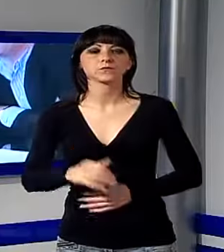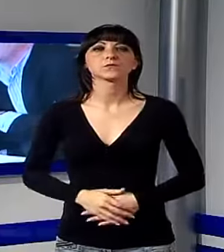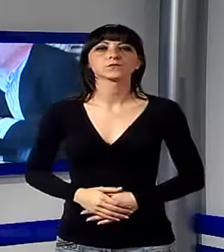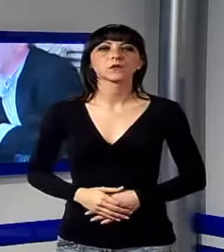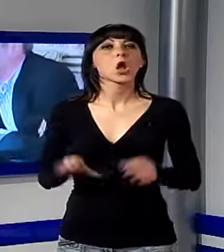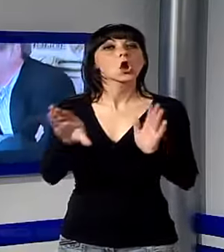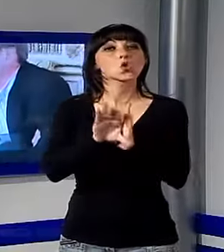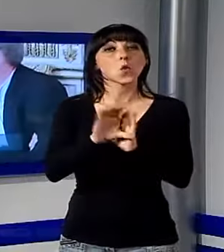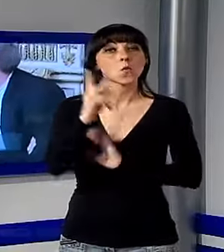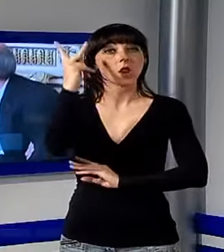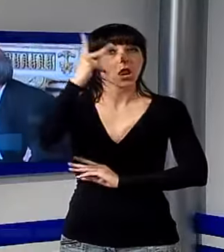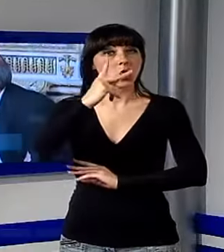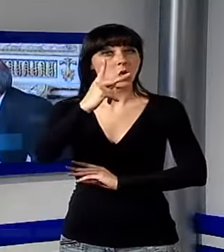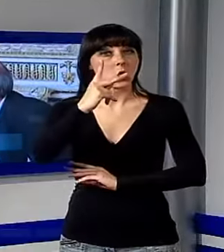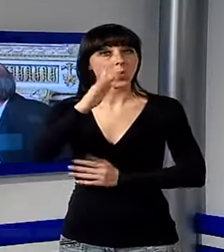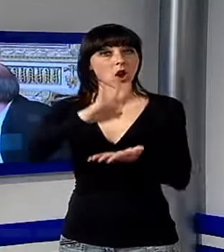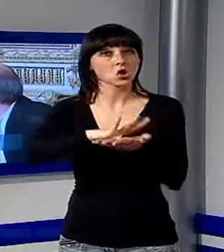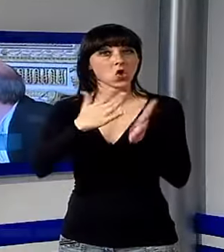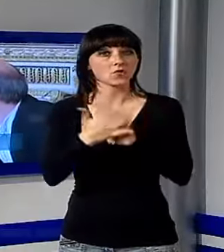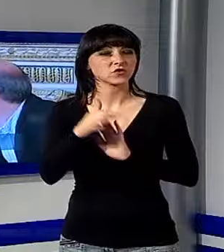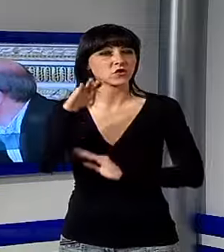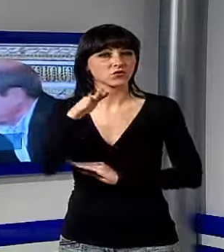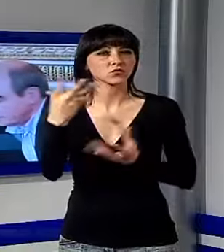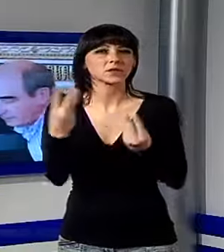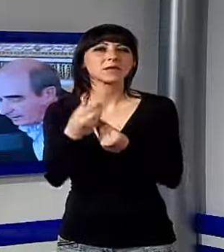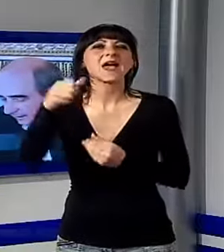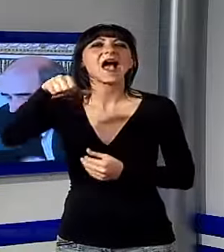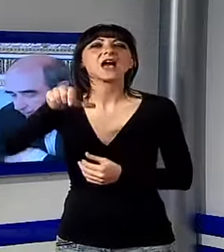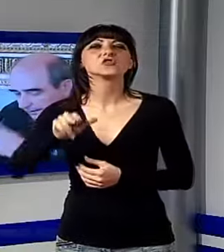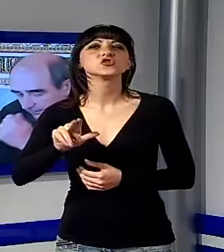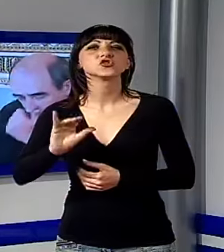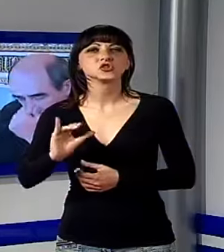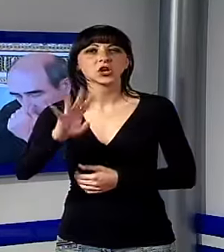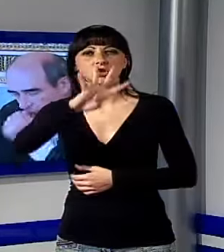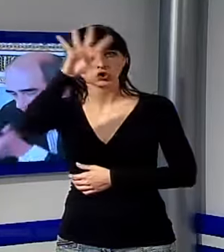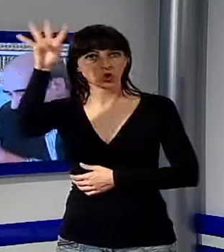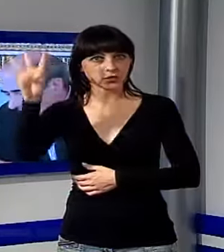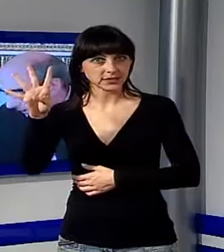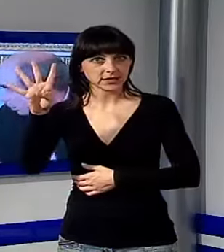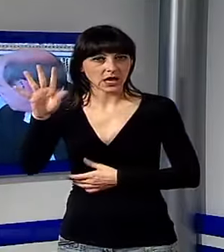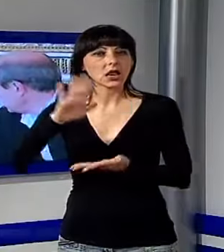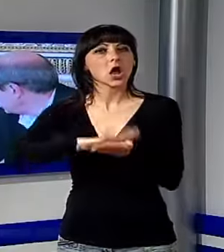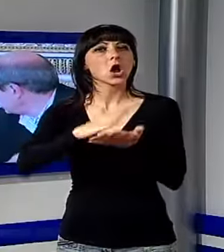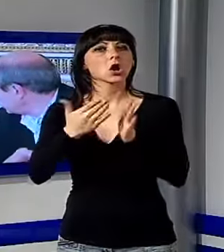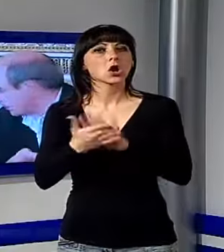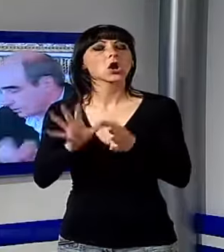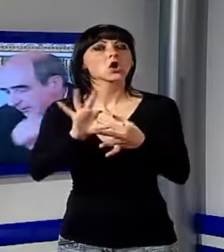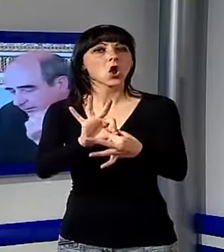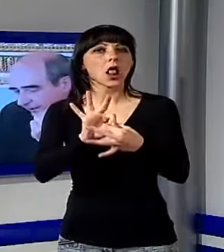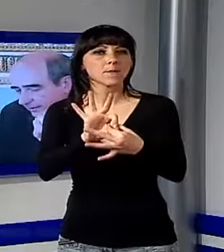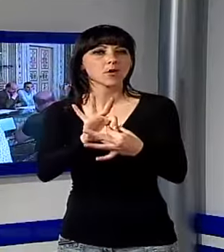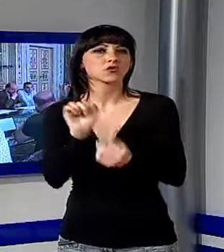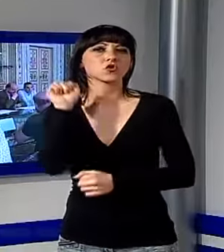Il Comune di Lucca stipulerà una convenzione con Anci Toscana che servirà ad attivare una collaborazione fattiva in materia di